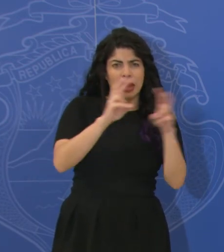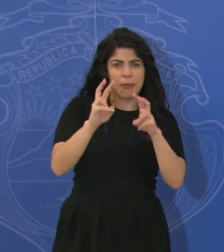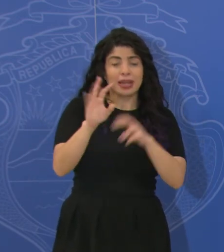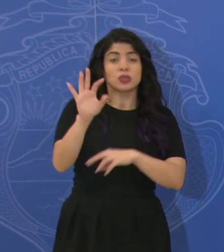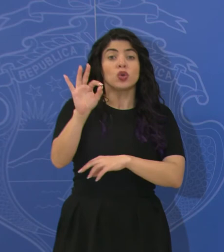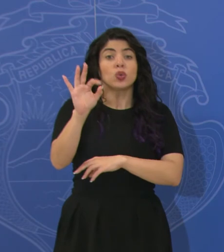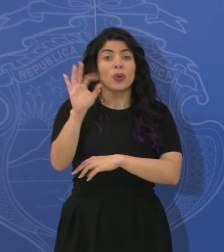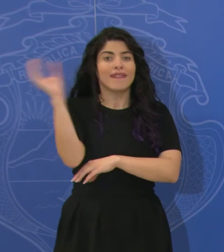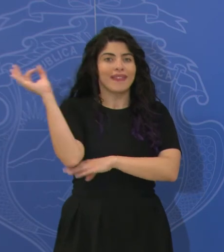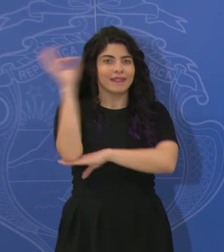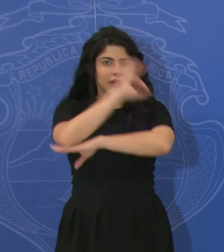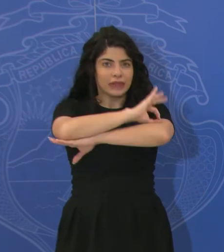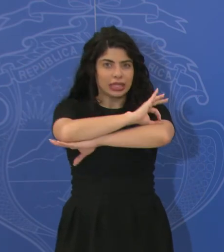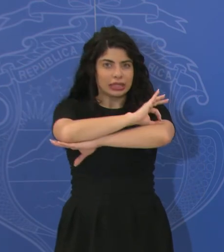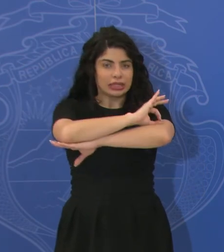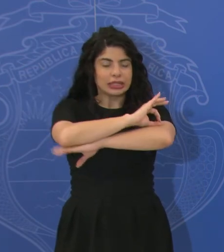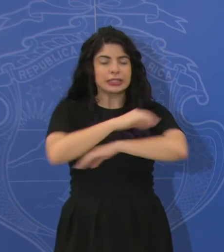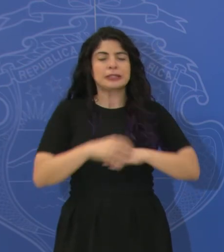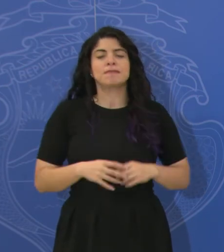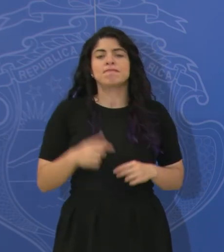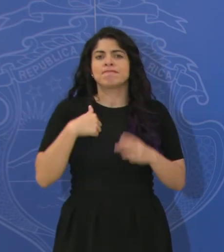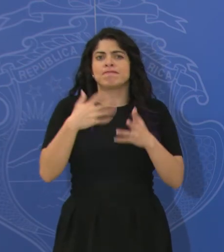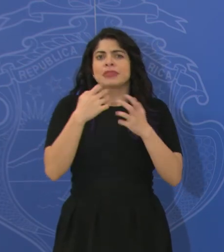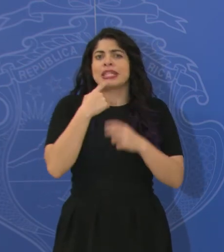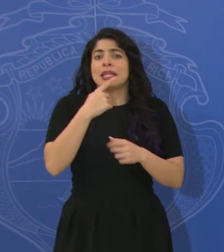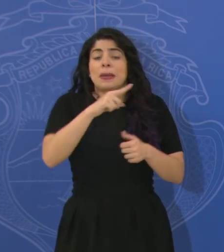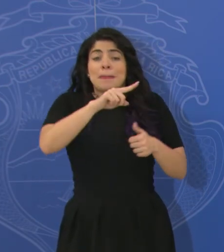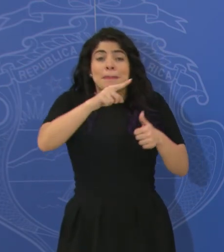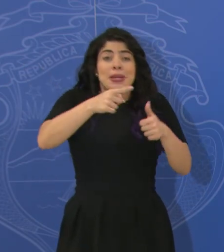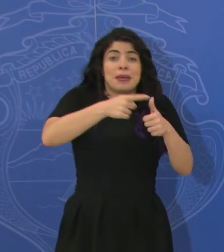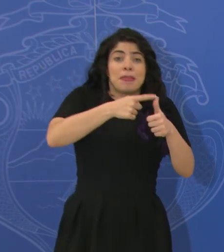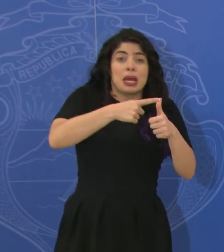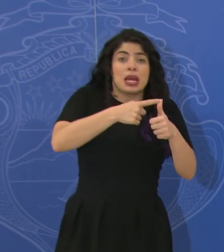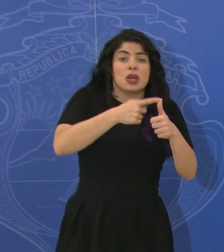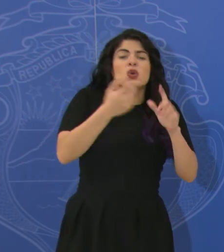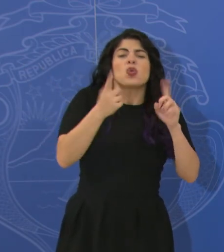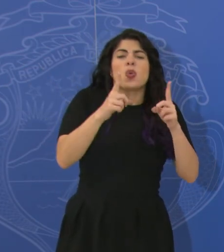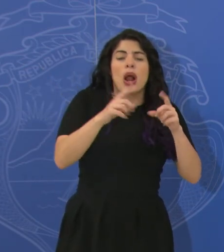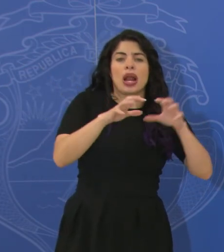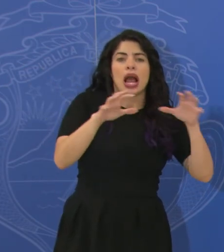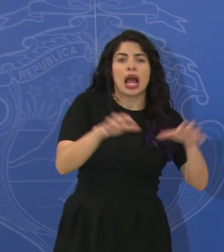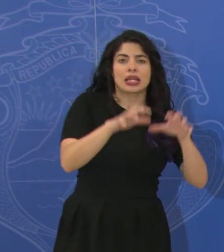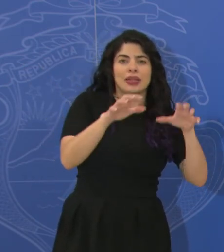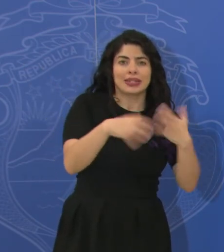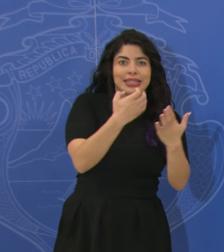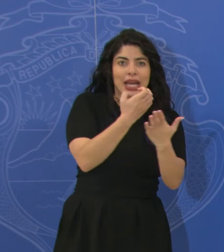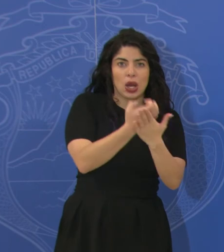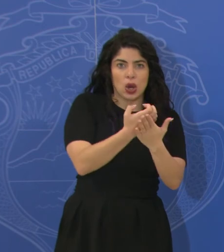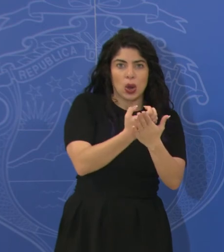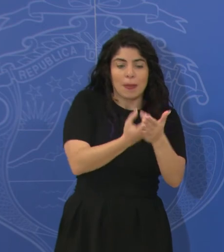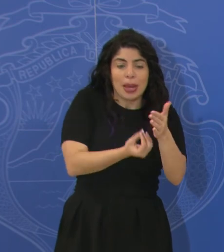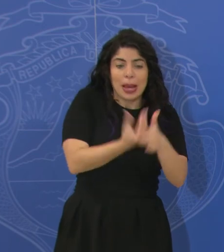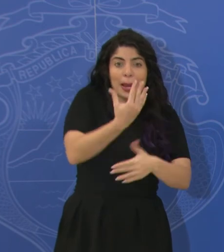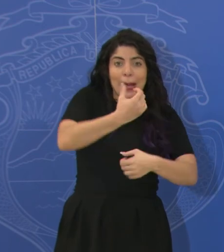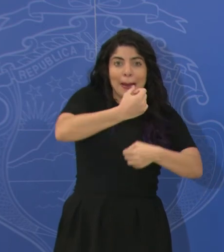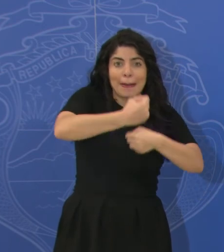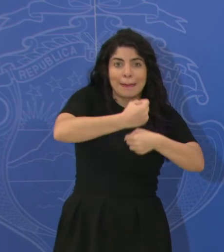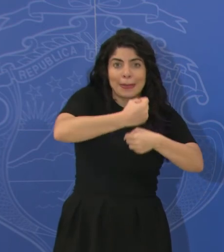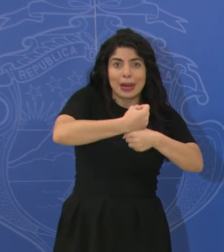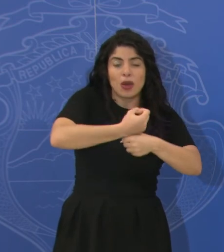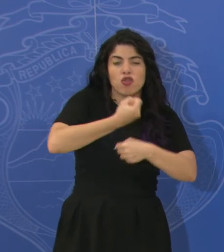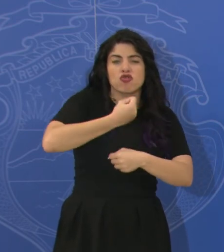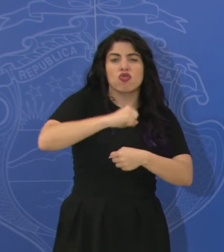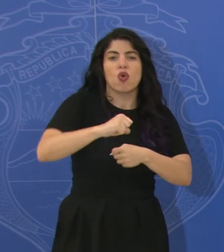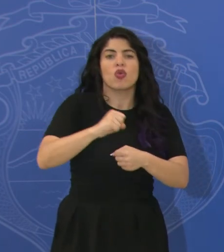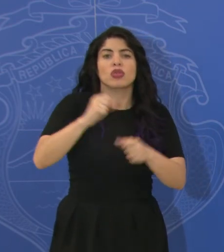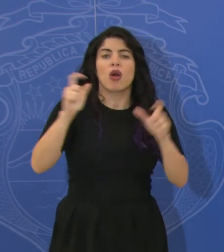De ellos, quiero decir, el primero, que es de reactivación económica, generación de empleo y combate a